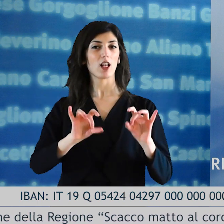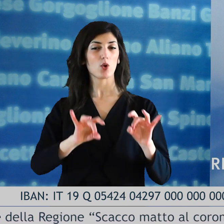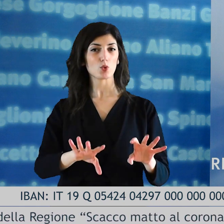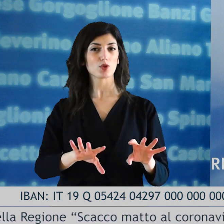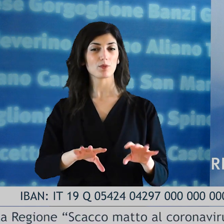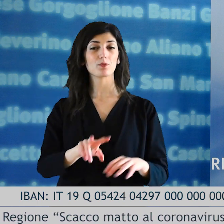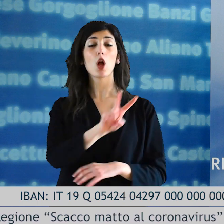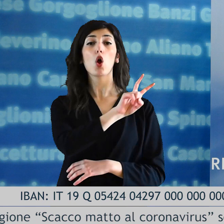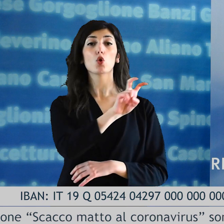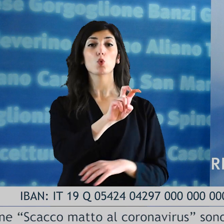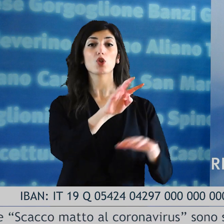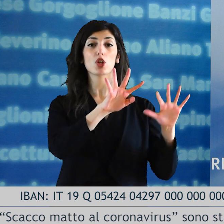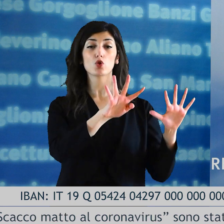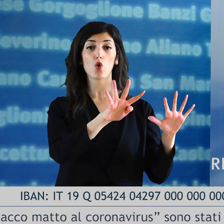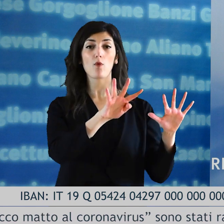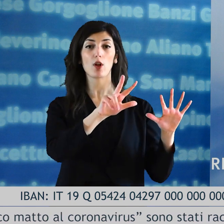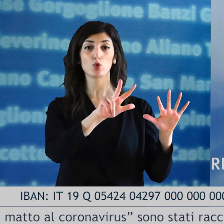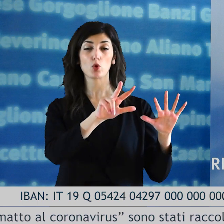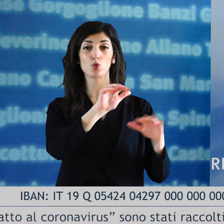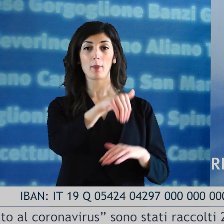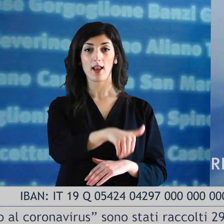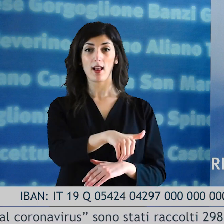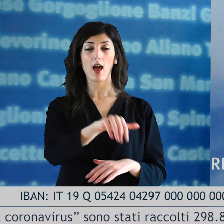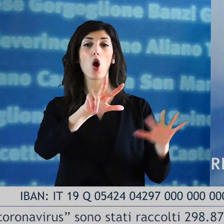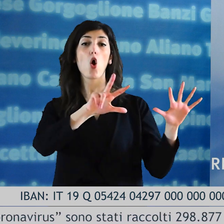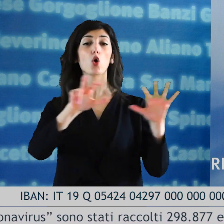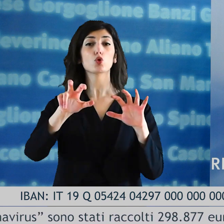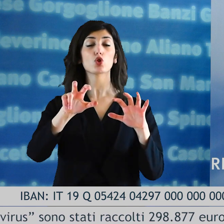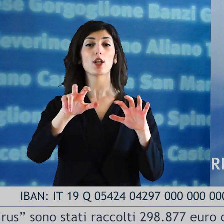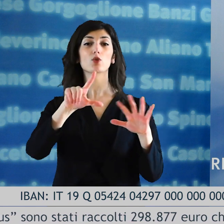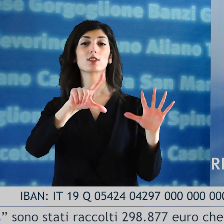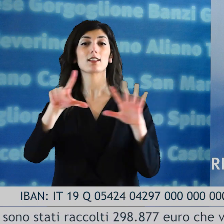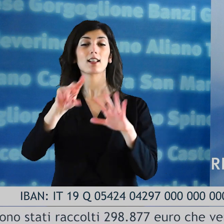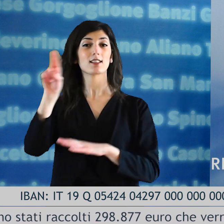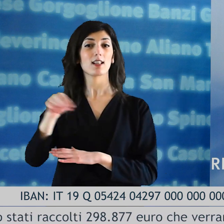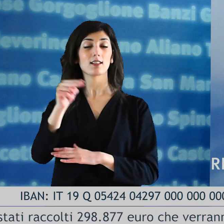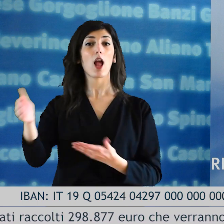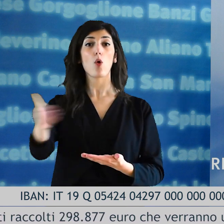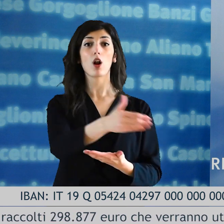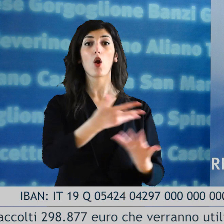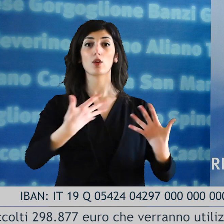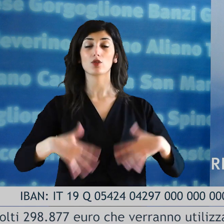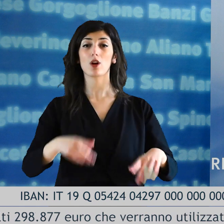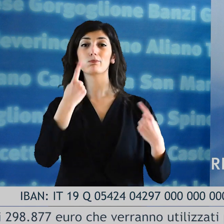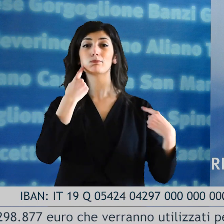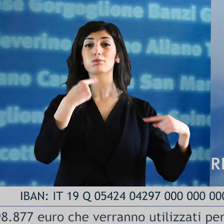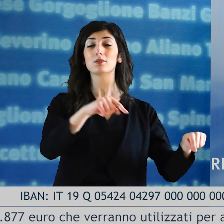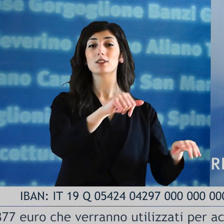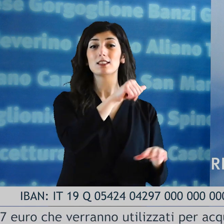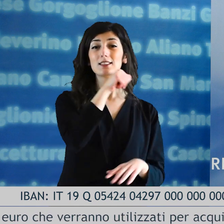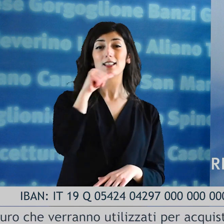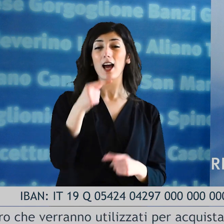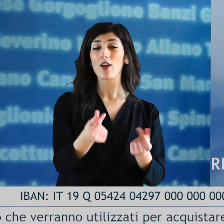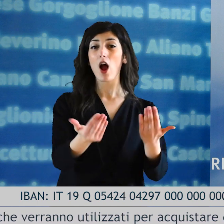coronavirus sono stati raccolti 298.877 euro che verranno